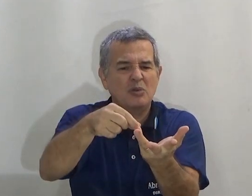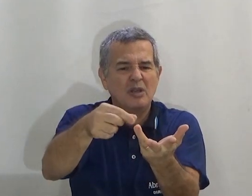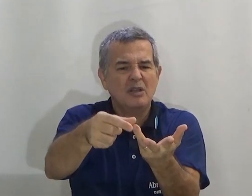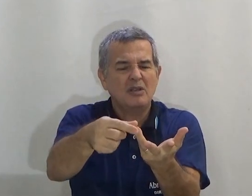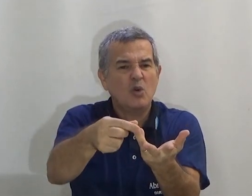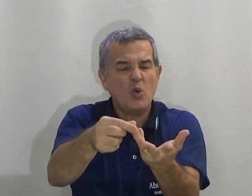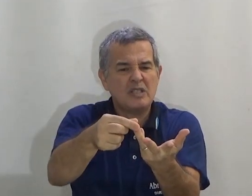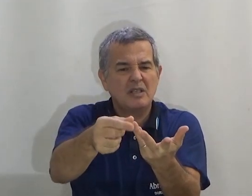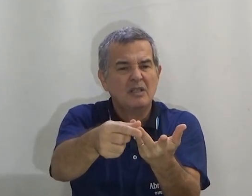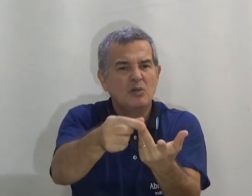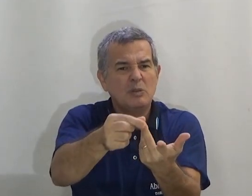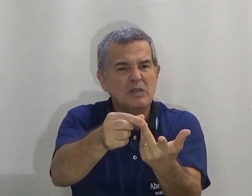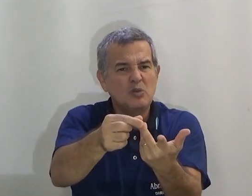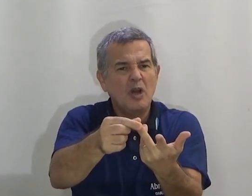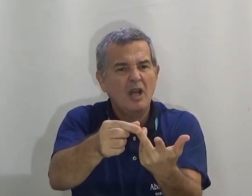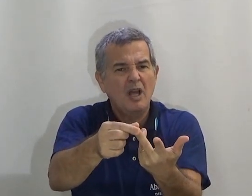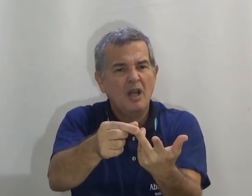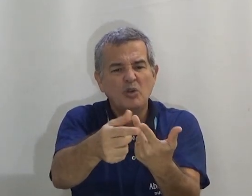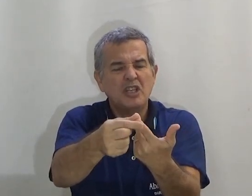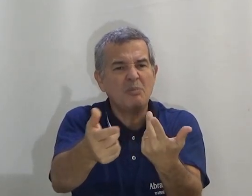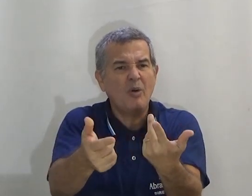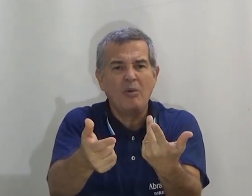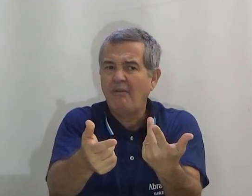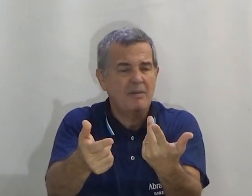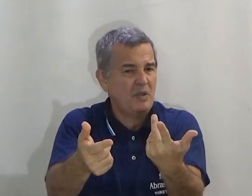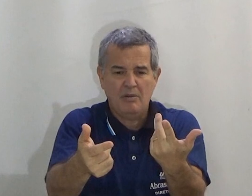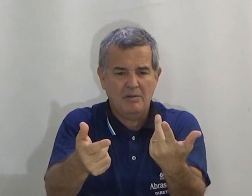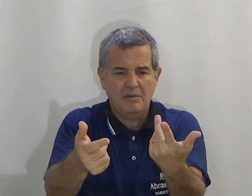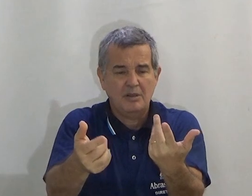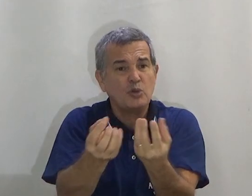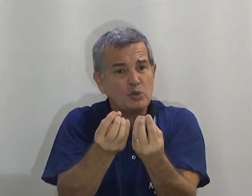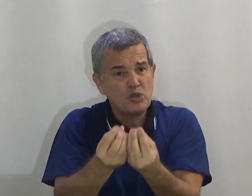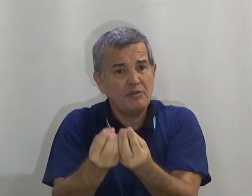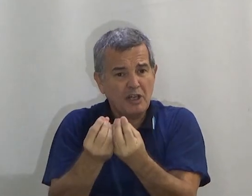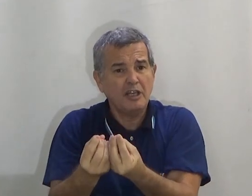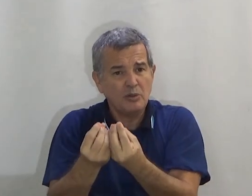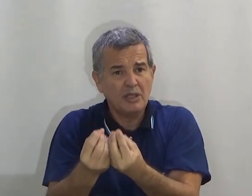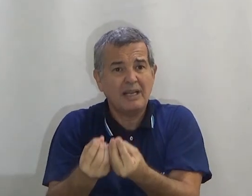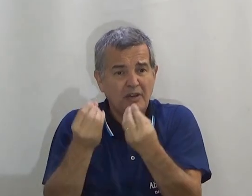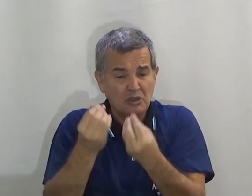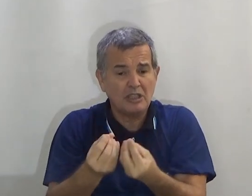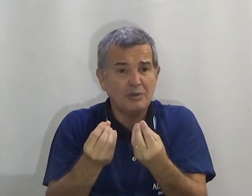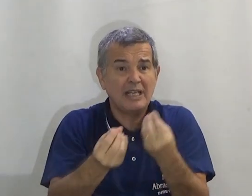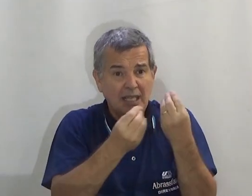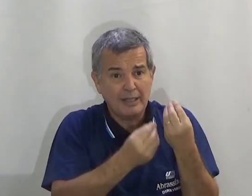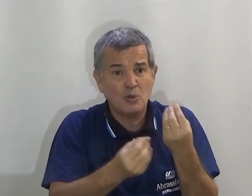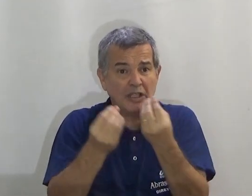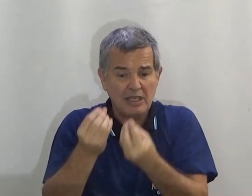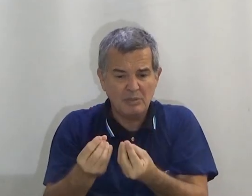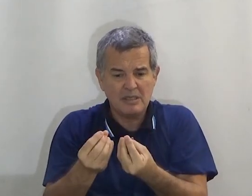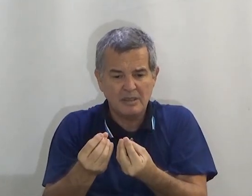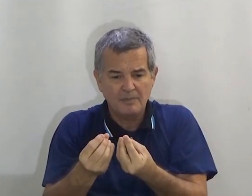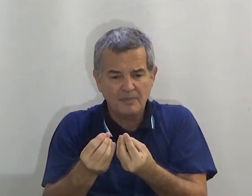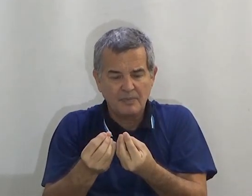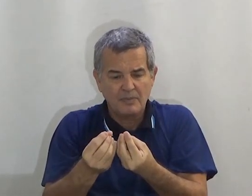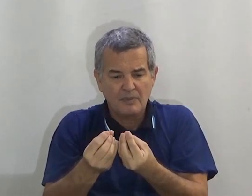objeto, coisa, ou de pessoa, ou de animal. Então estou justificando o que está faltando na literatura